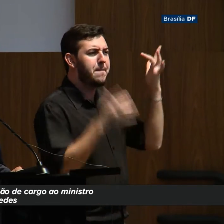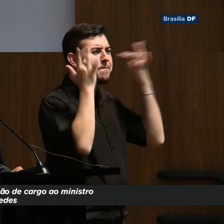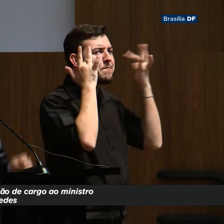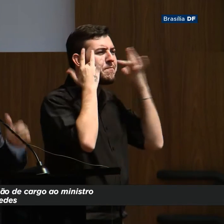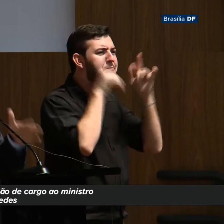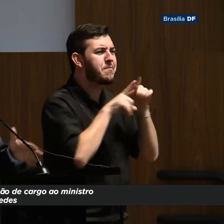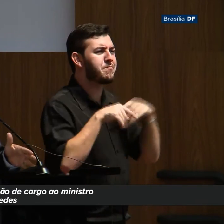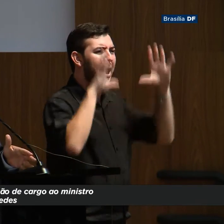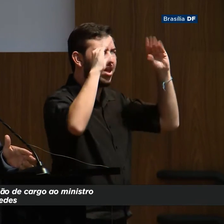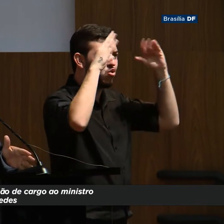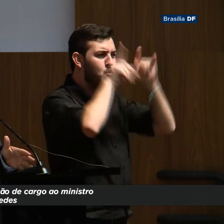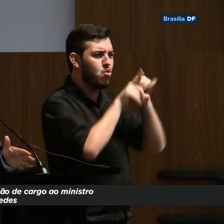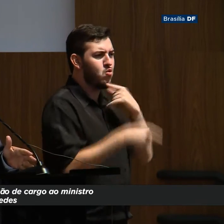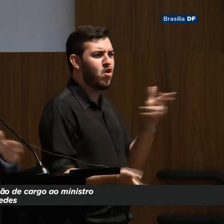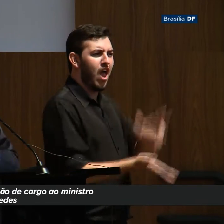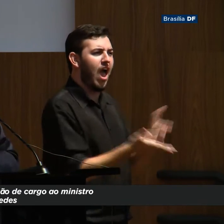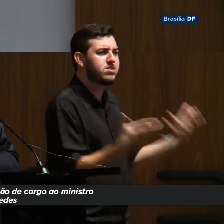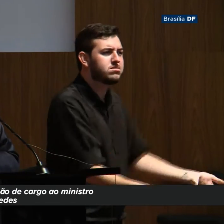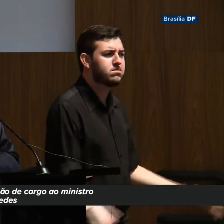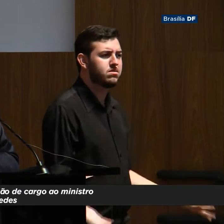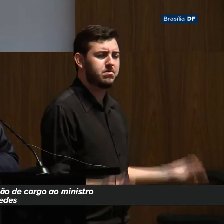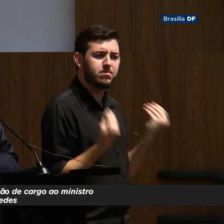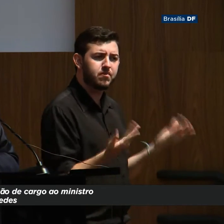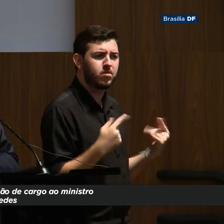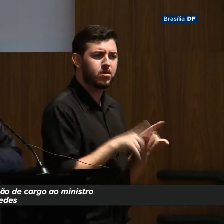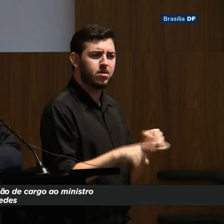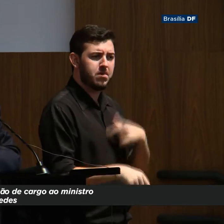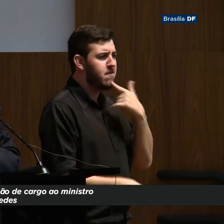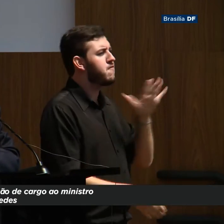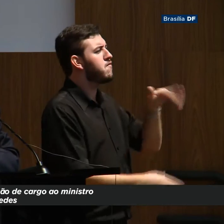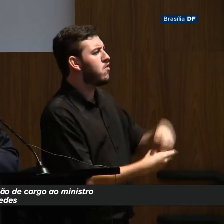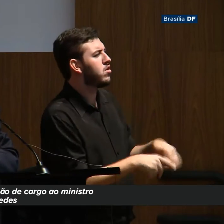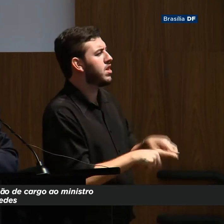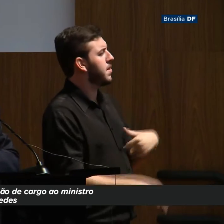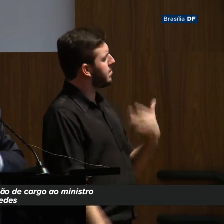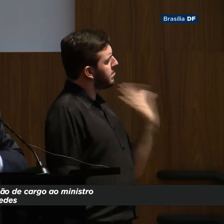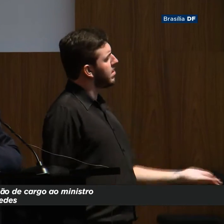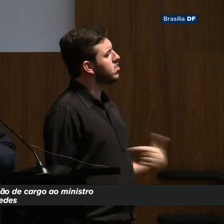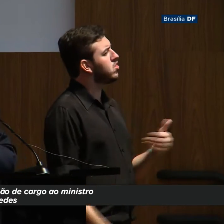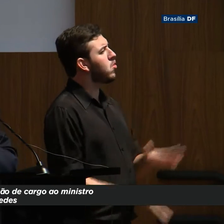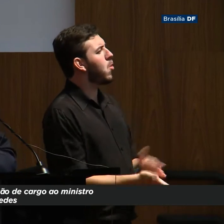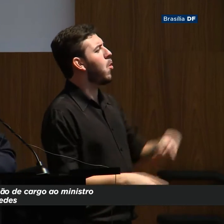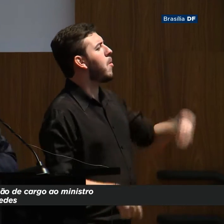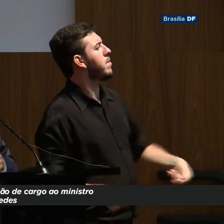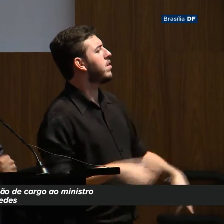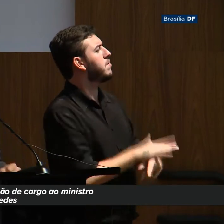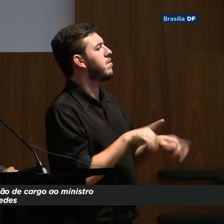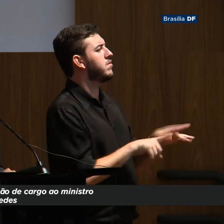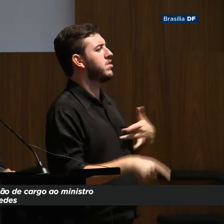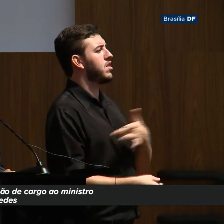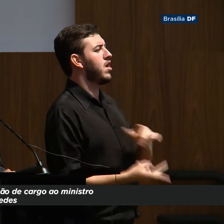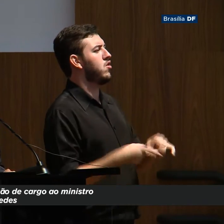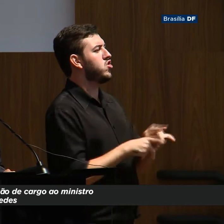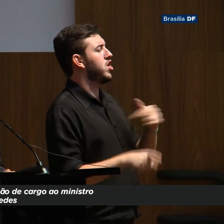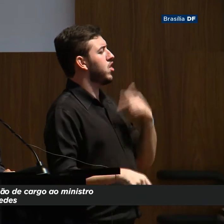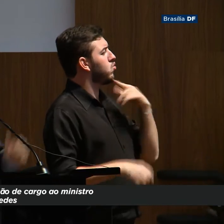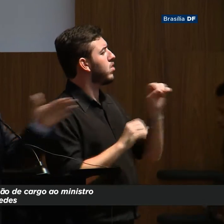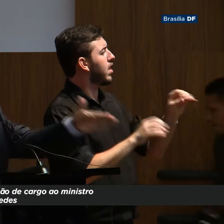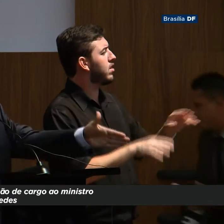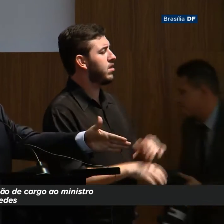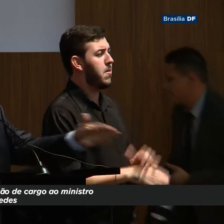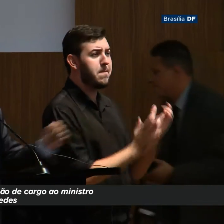da União? Votar mais saúde, mais educação? Pode ser até mais do que está hoje indexado.